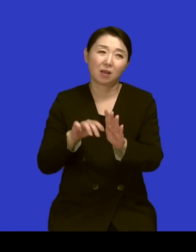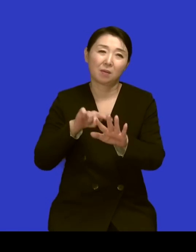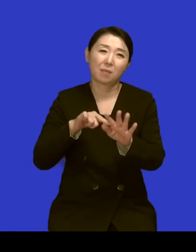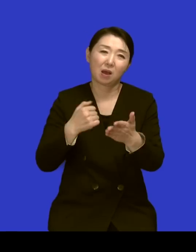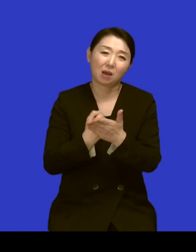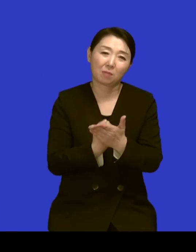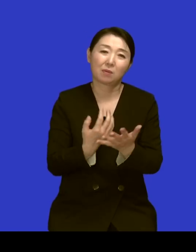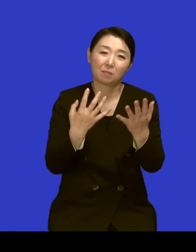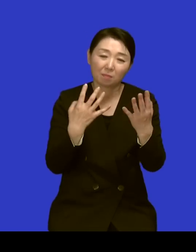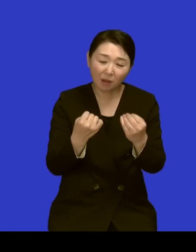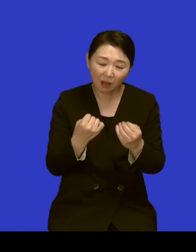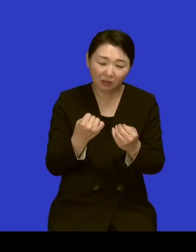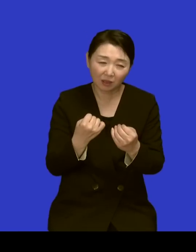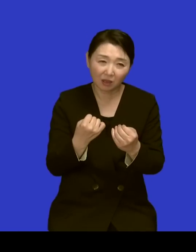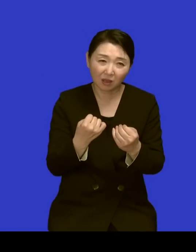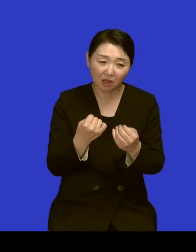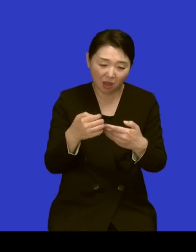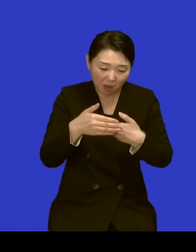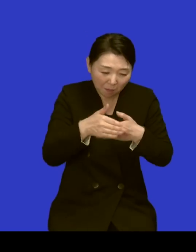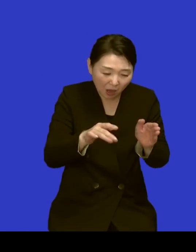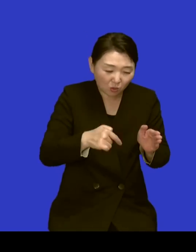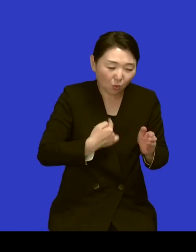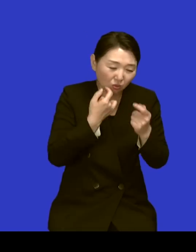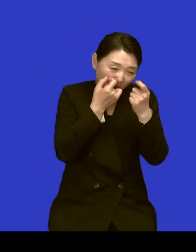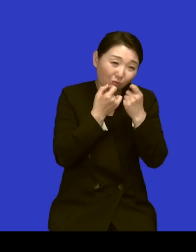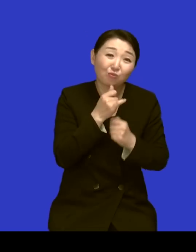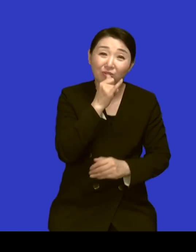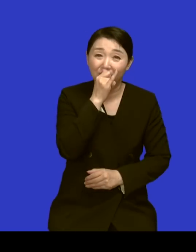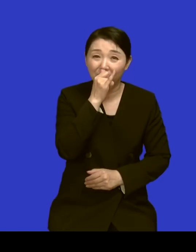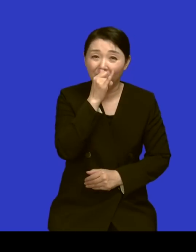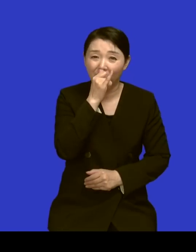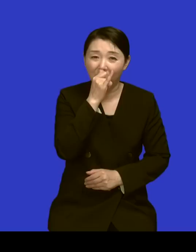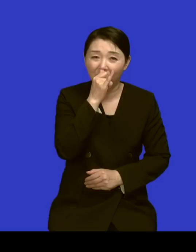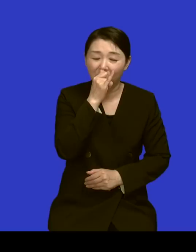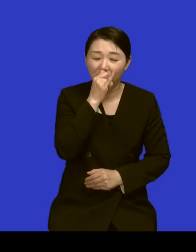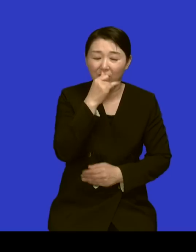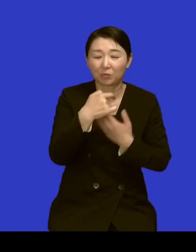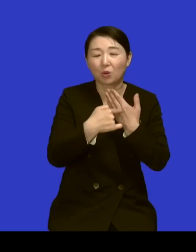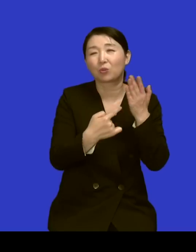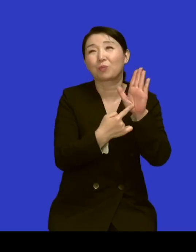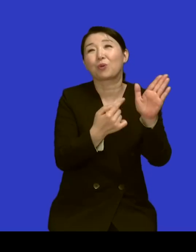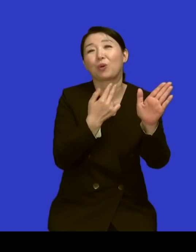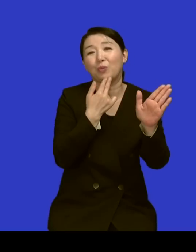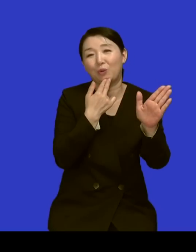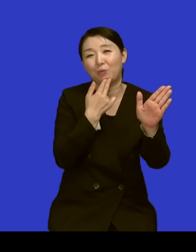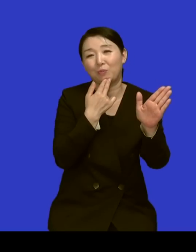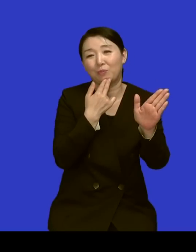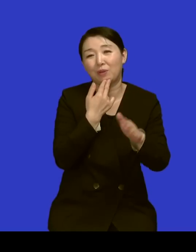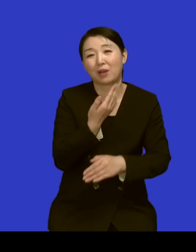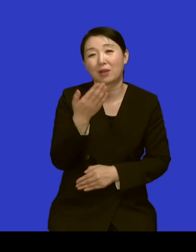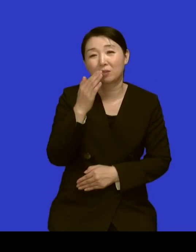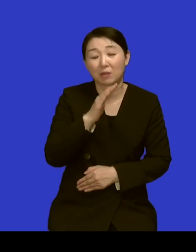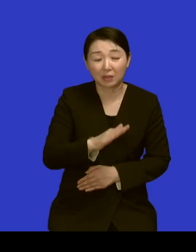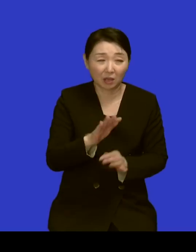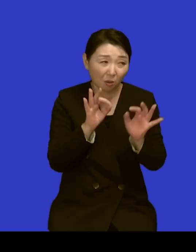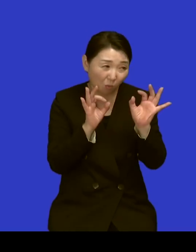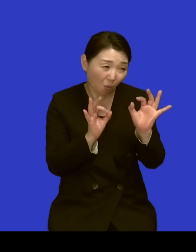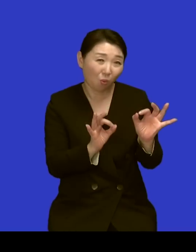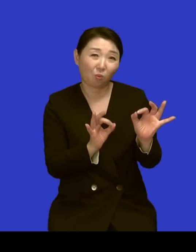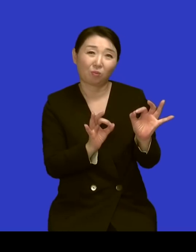골방에서 혼자 우시더라고요 한 번 응 그리고 내색도 안 하는 걸 제가 몰래 들었군요 멀피 보고 아